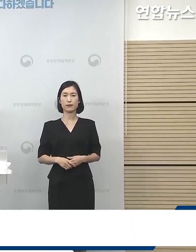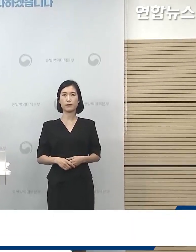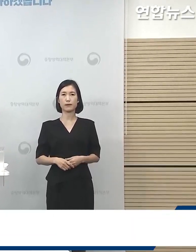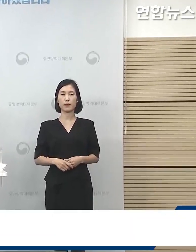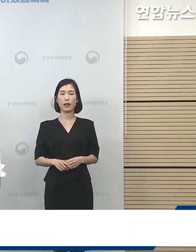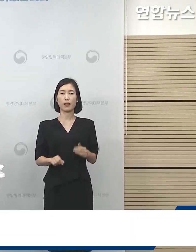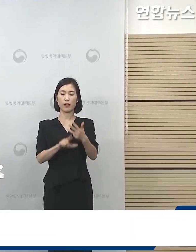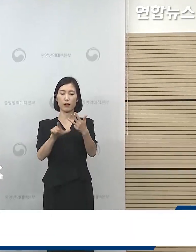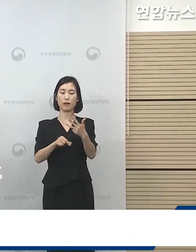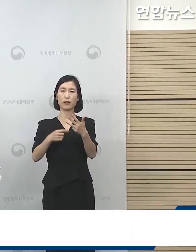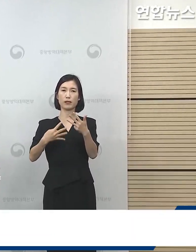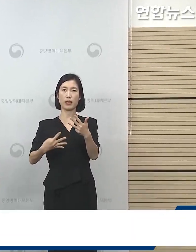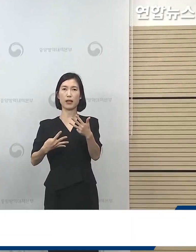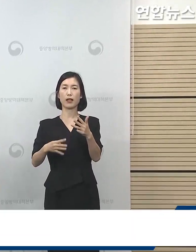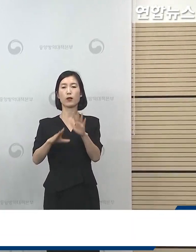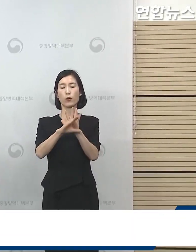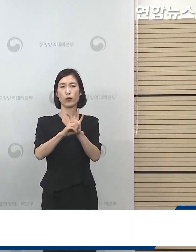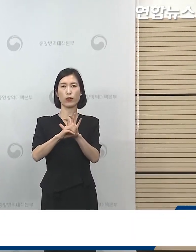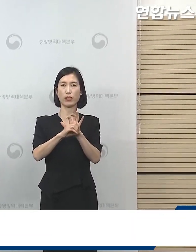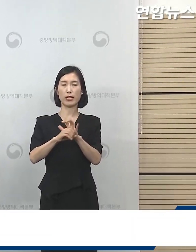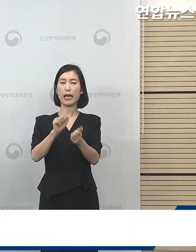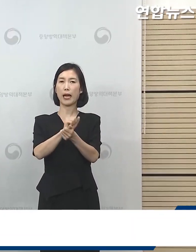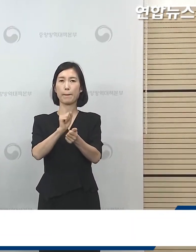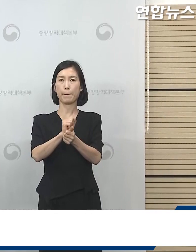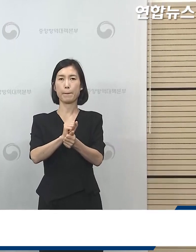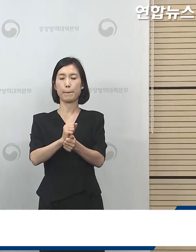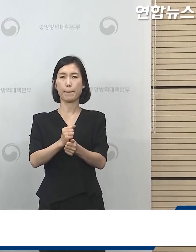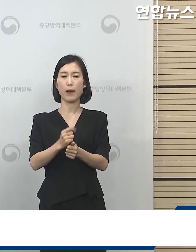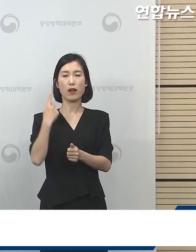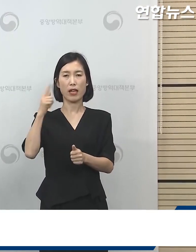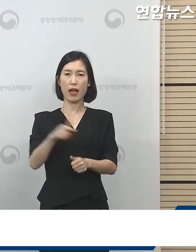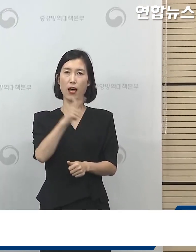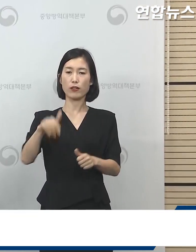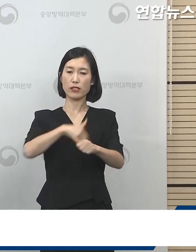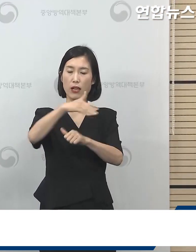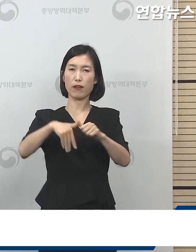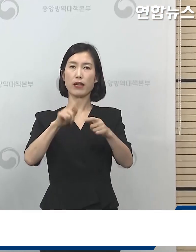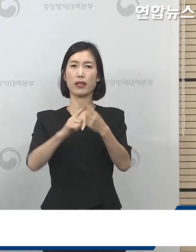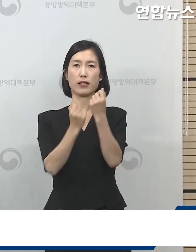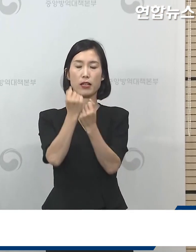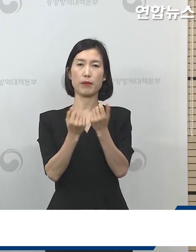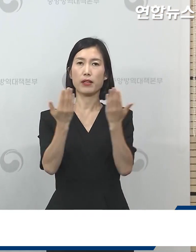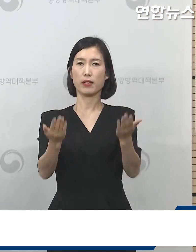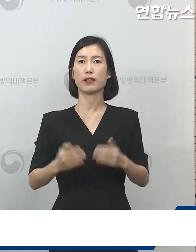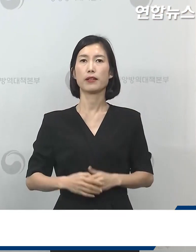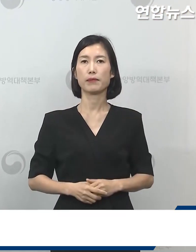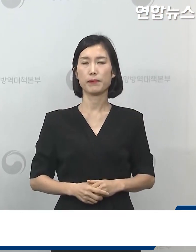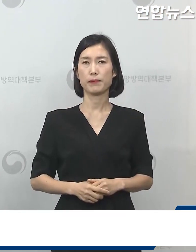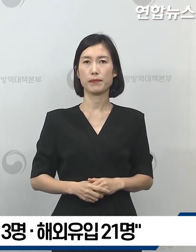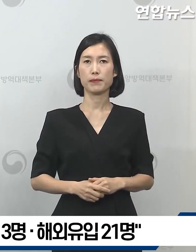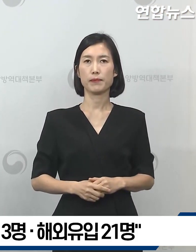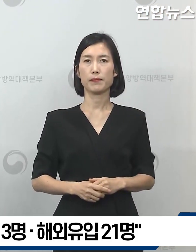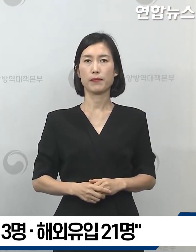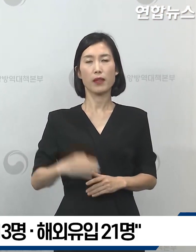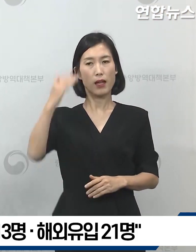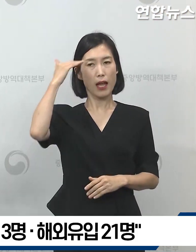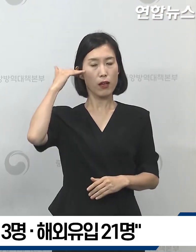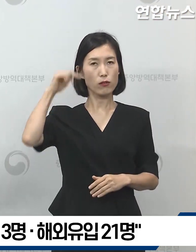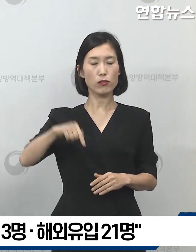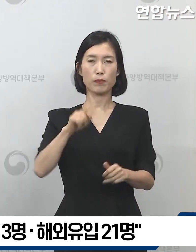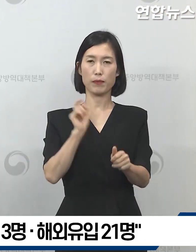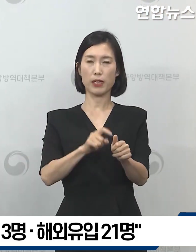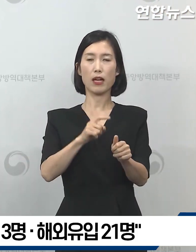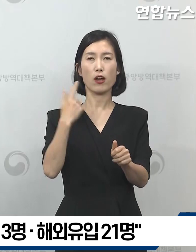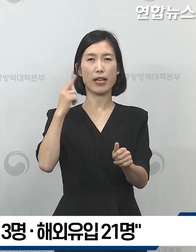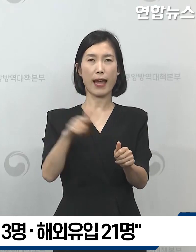8월 4일 코로나 바이러스 감염증 1구 국내 발생 현황을 말씀드리겠습니다. 국내 발생